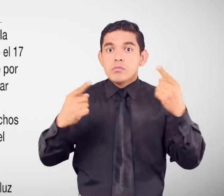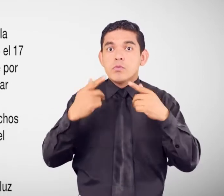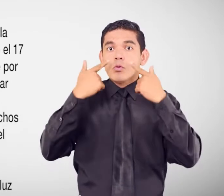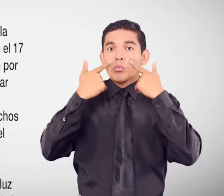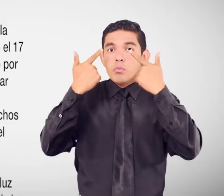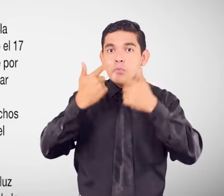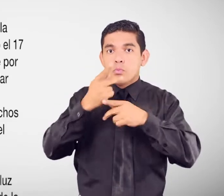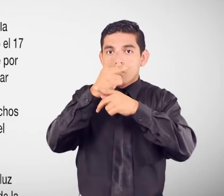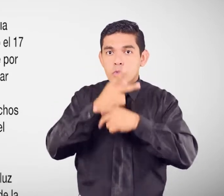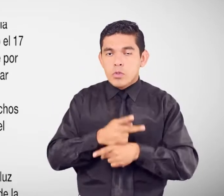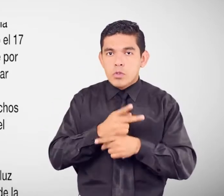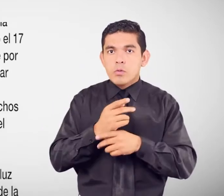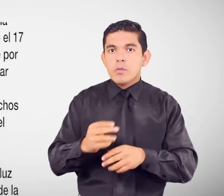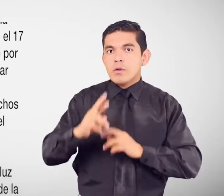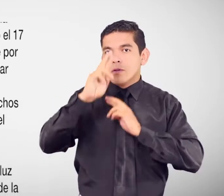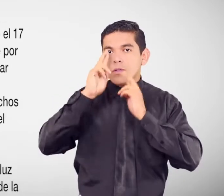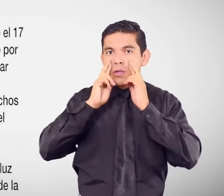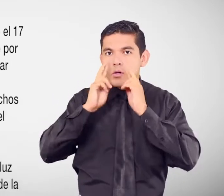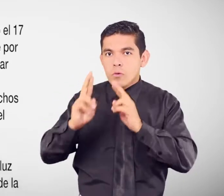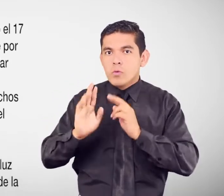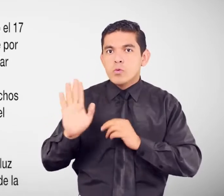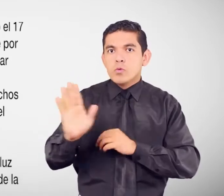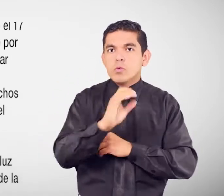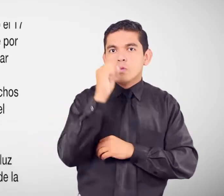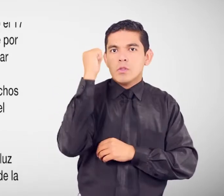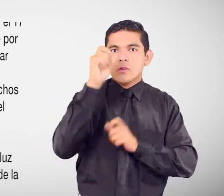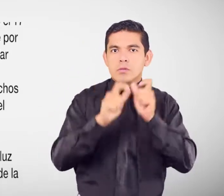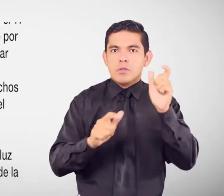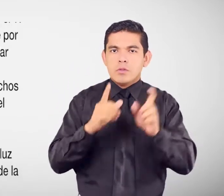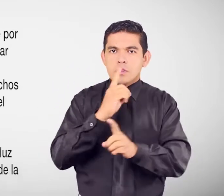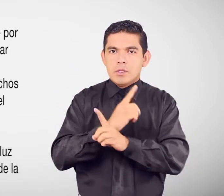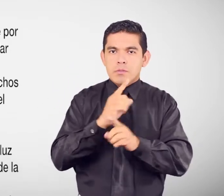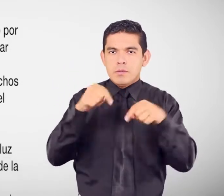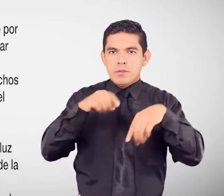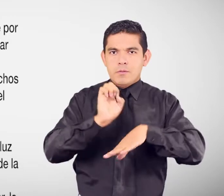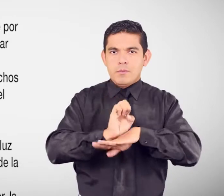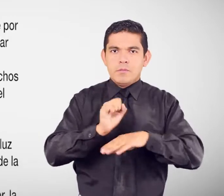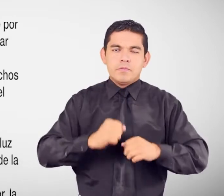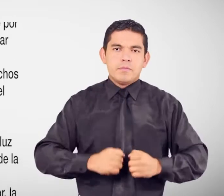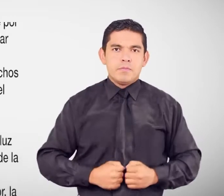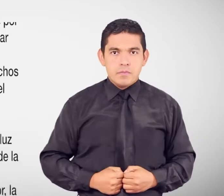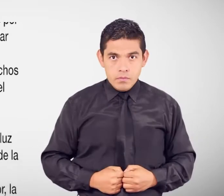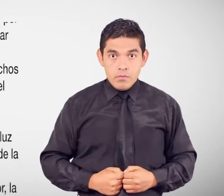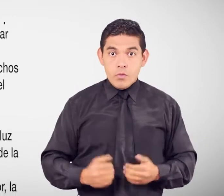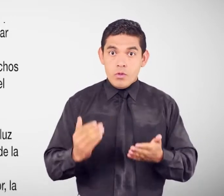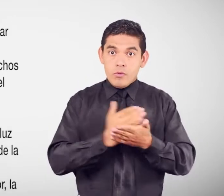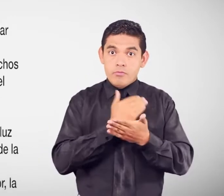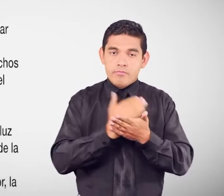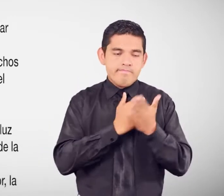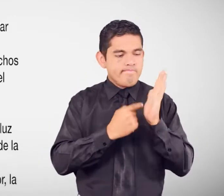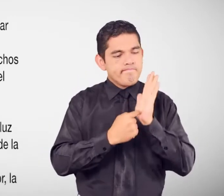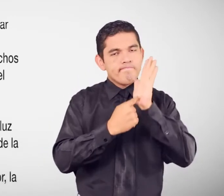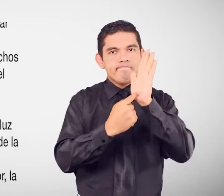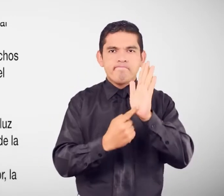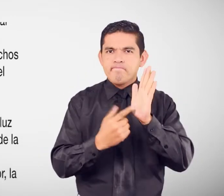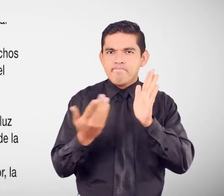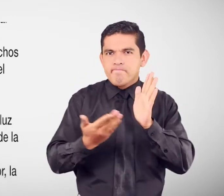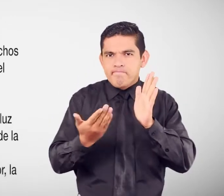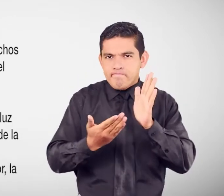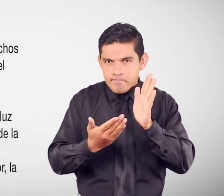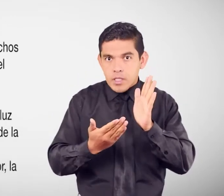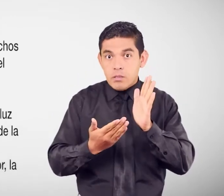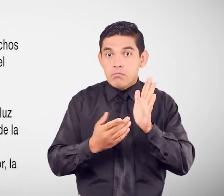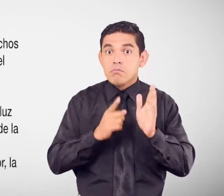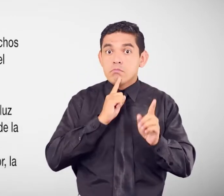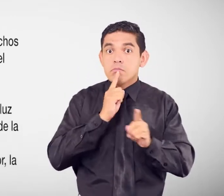reconocimiento y ejercicio de los derechos de las personas con discapacidad en el Ecuador. Este documento se ha construido a la